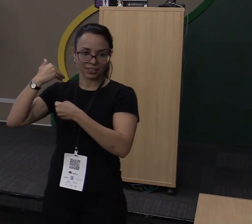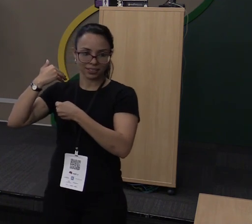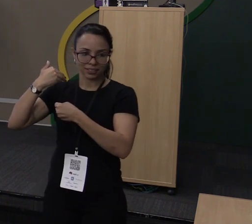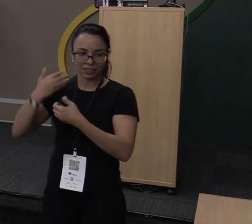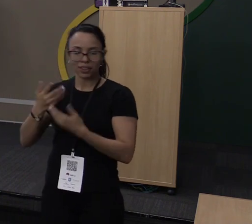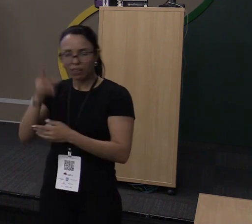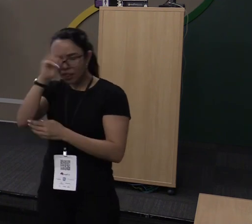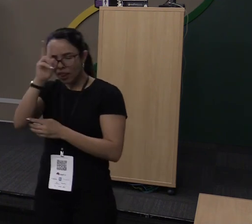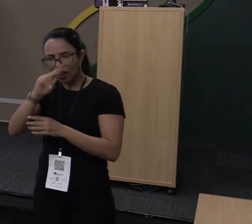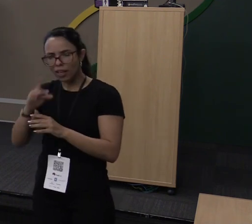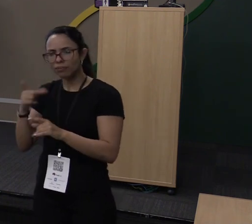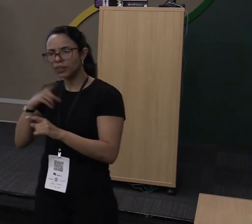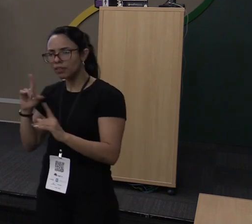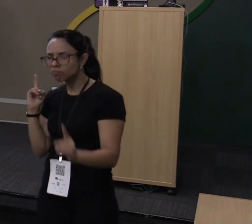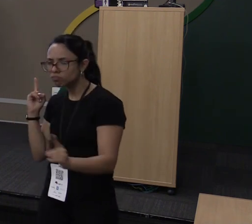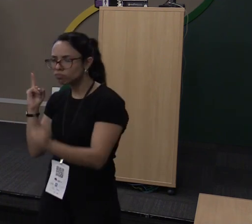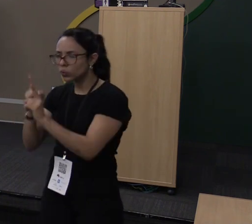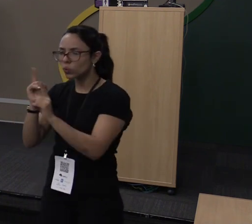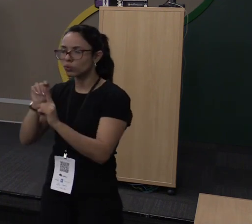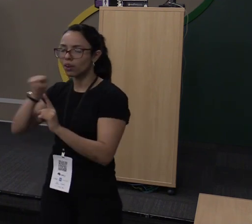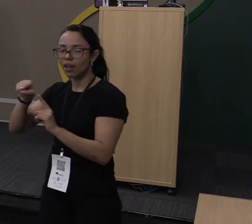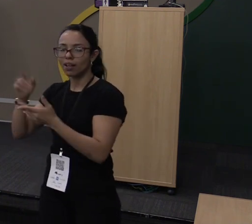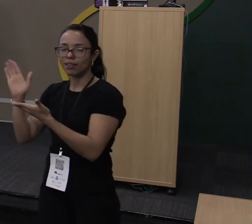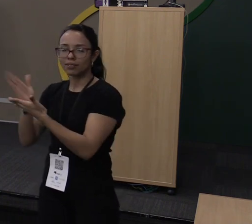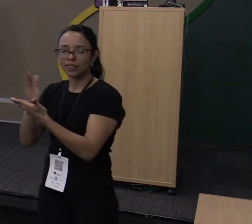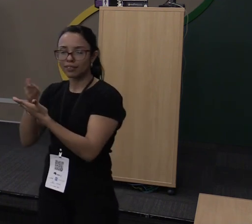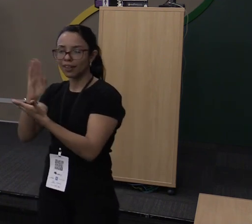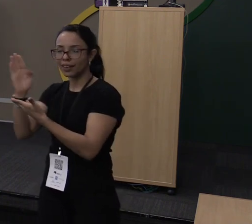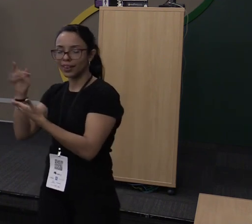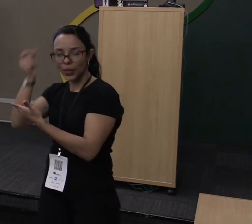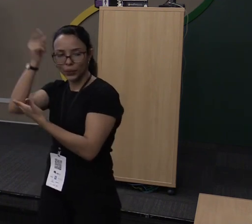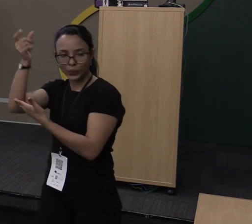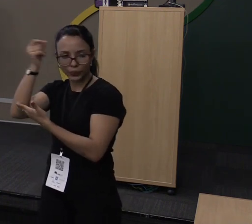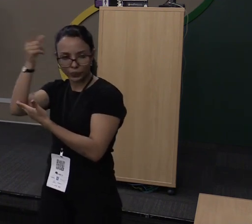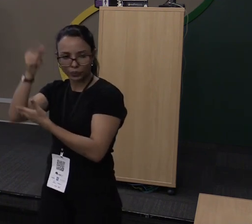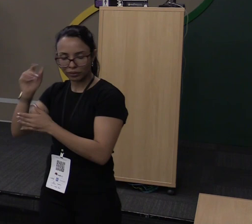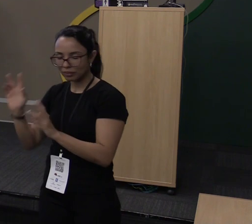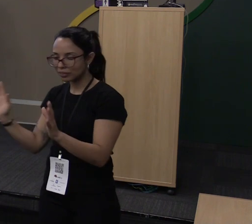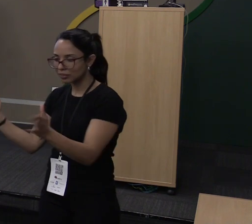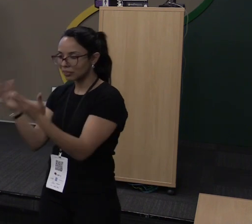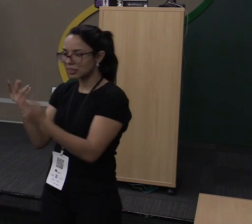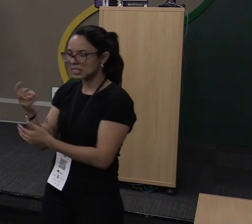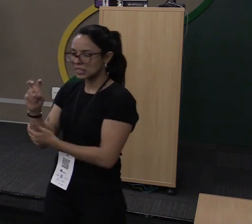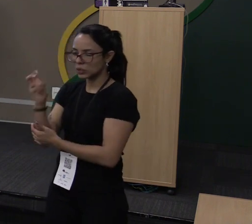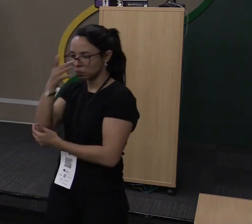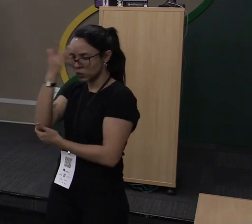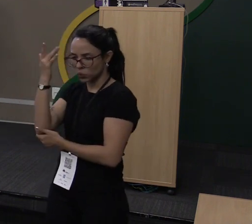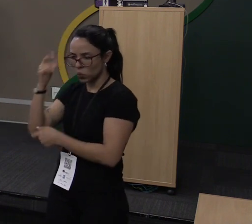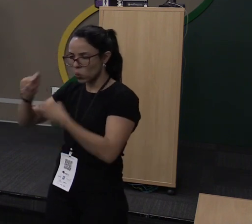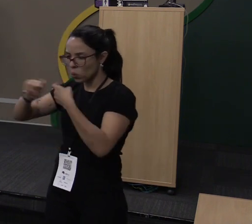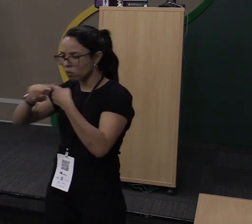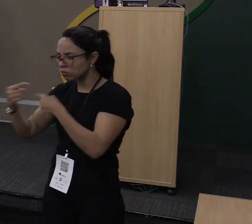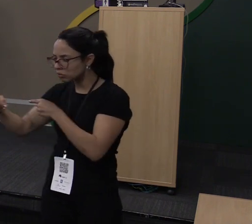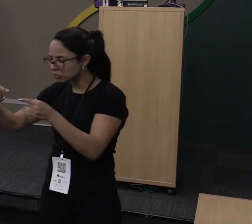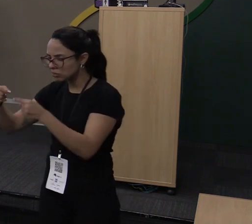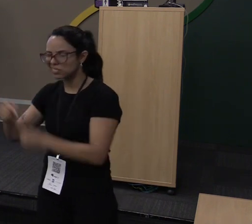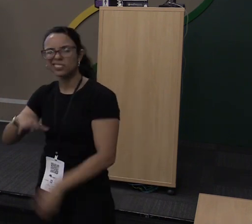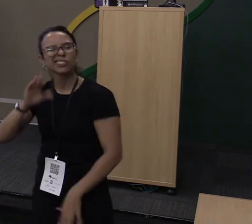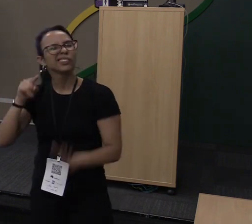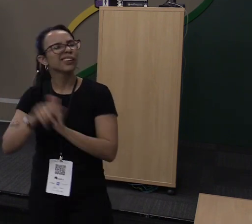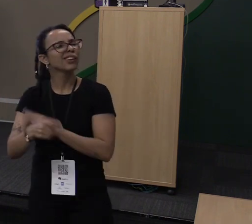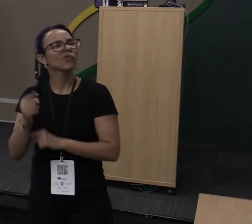Livraria Cultura, tinha umas 4 ou 5 pessoas e a pessoa falava para que eu vou usar esse negócio? Hoje é uma das linguagens mais usadas no mundo.